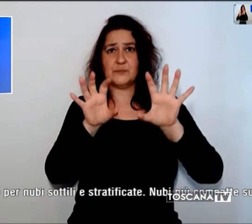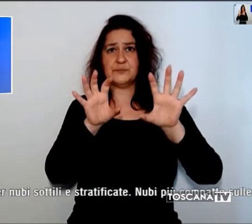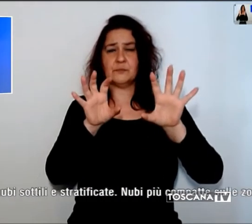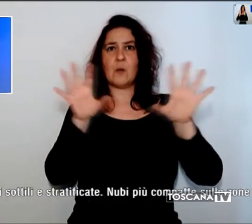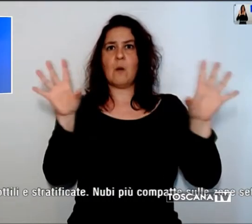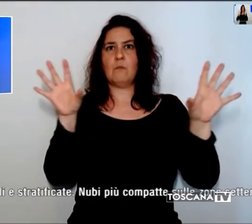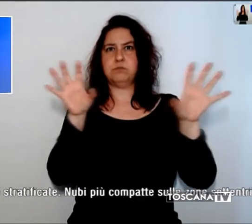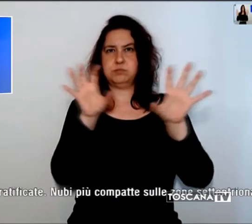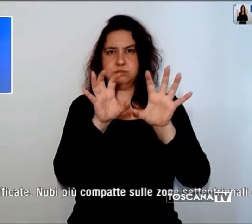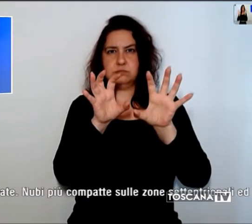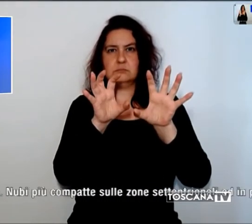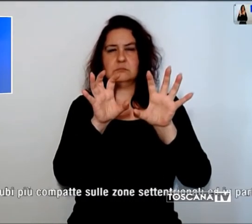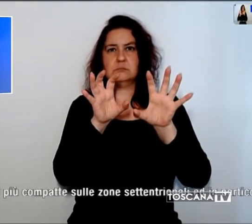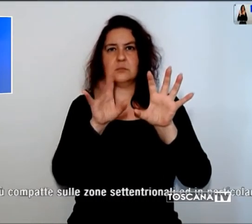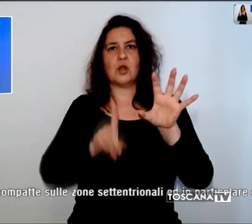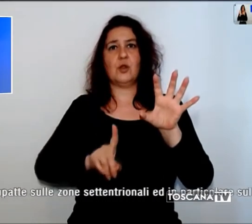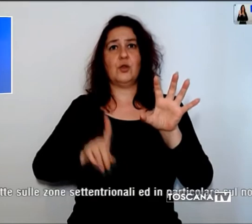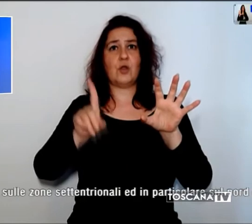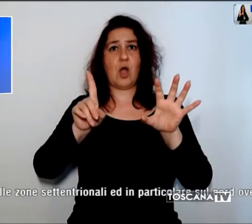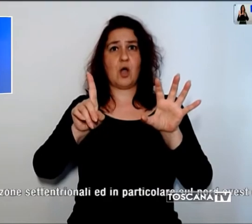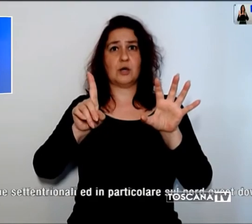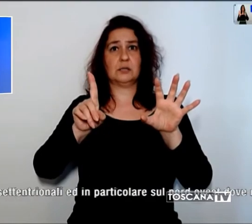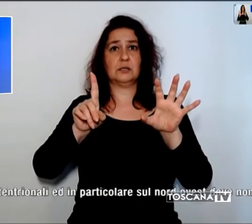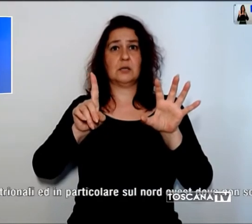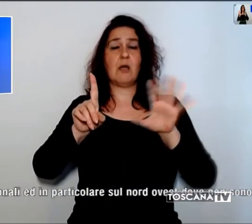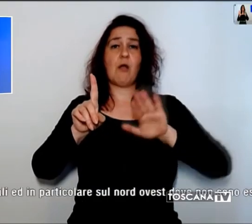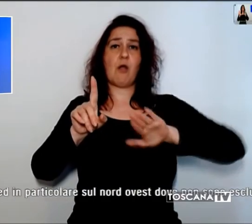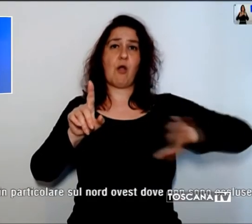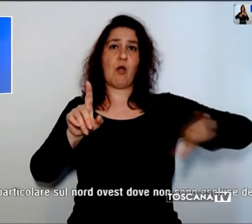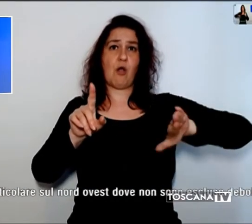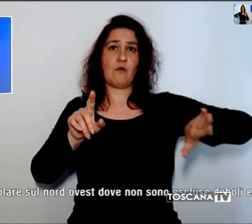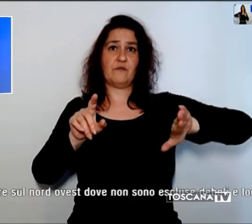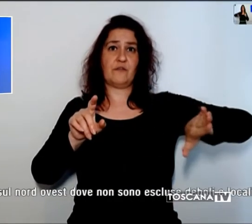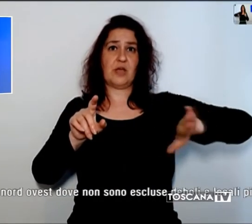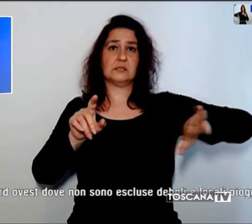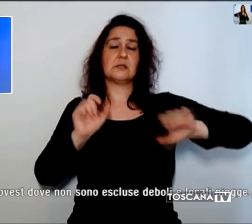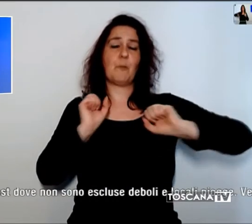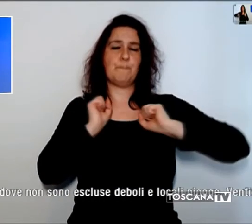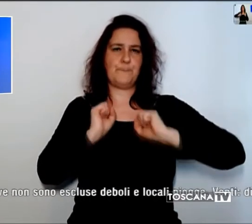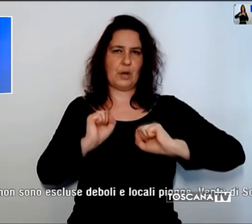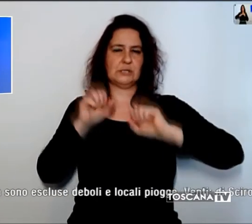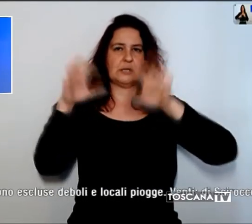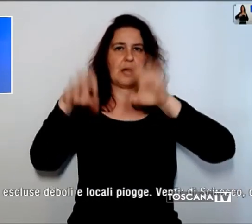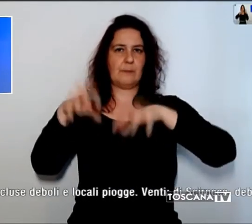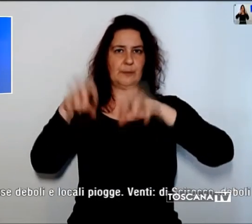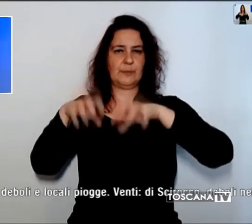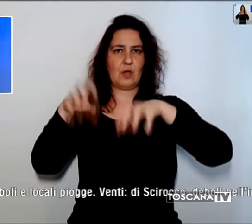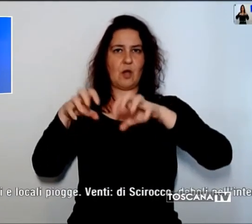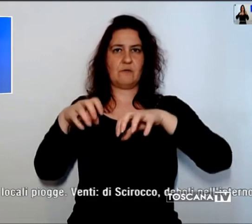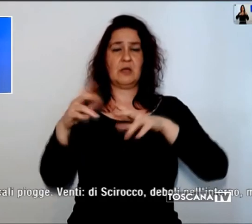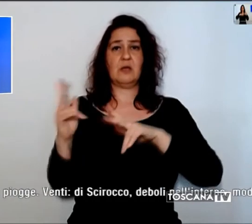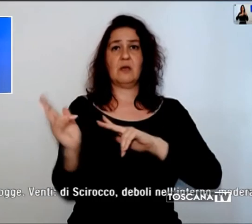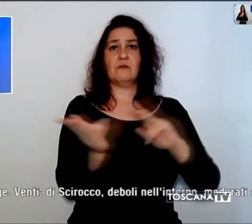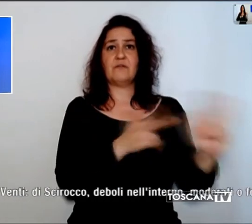sulle zone nord, soprattutto sul nord-ovest, dove non sono escluse deboli piogge, i venti di